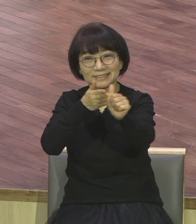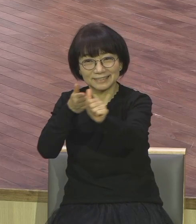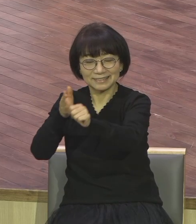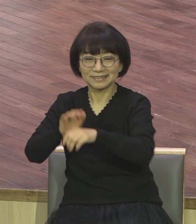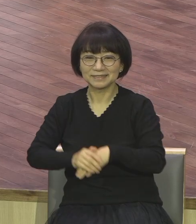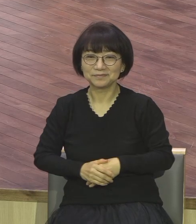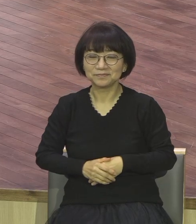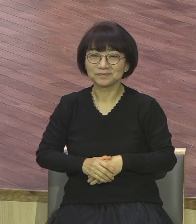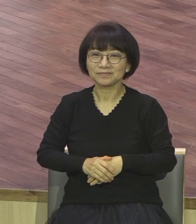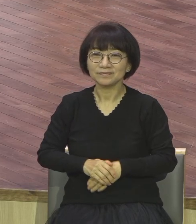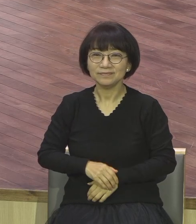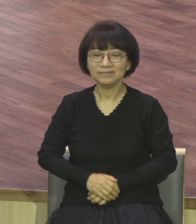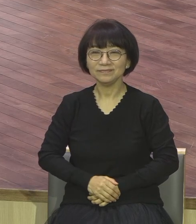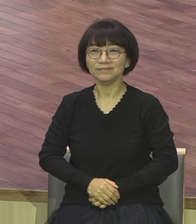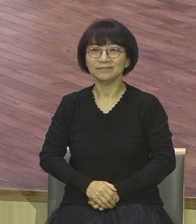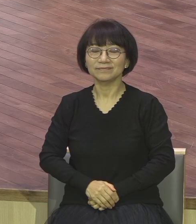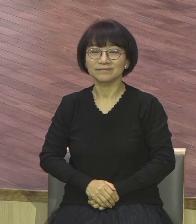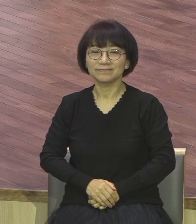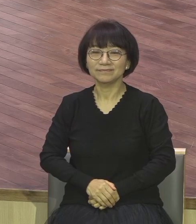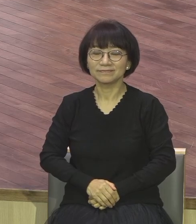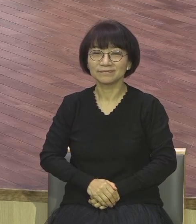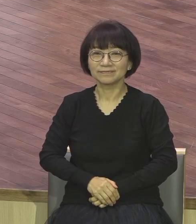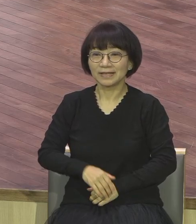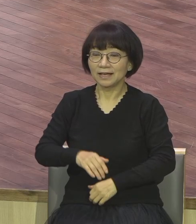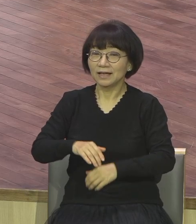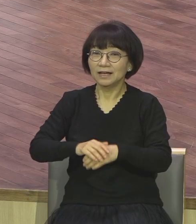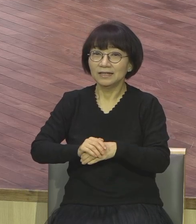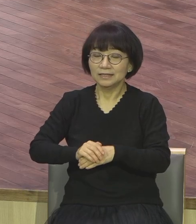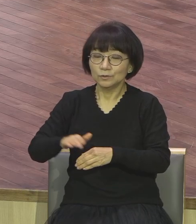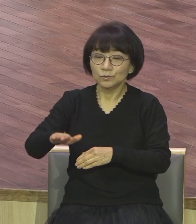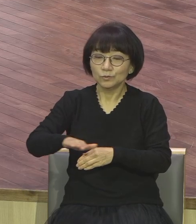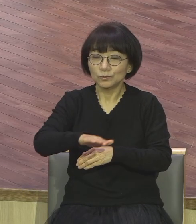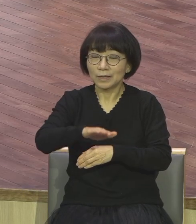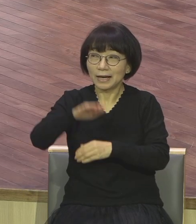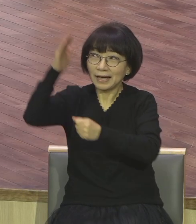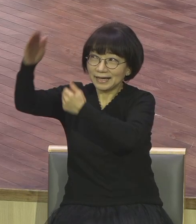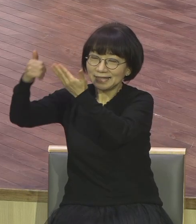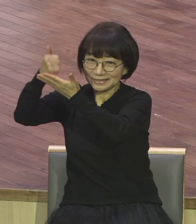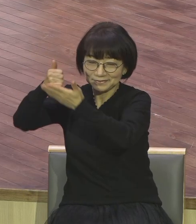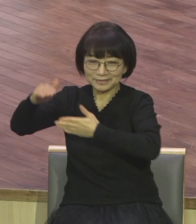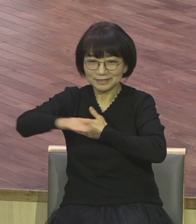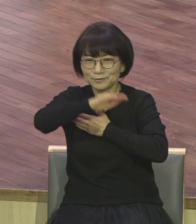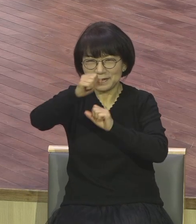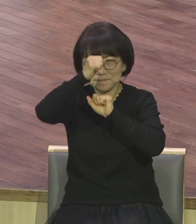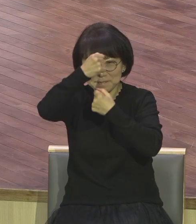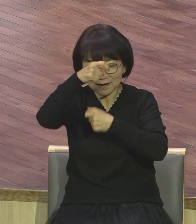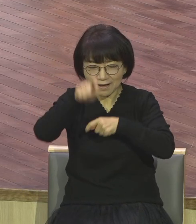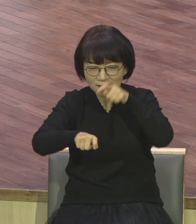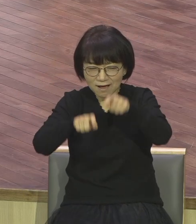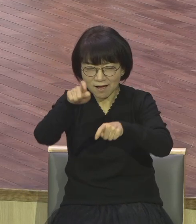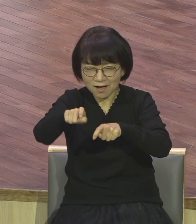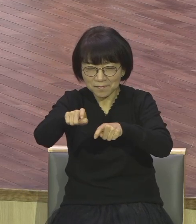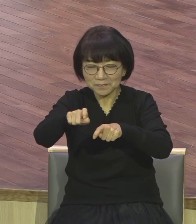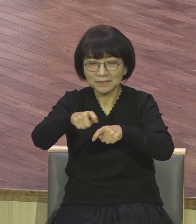되시는 하나님. 우리의 모든 발걸음마다 피로를 채워주시는 이런